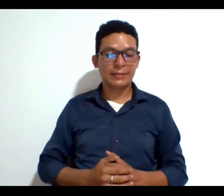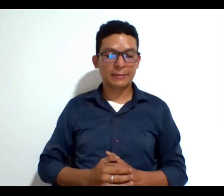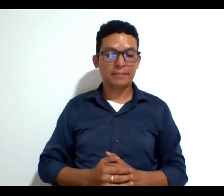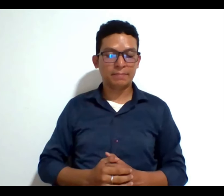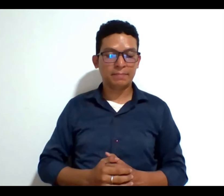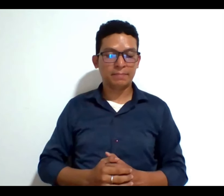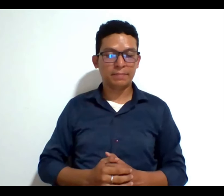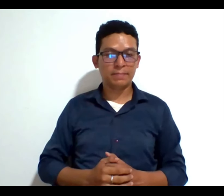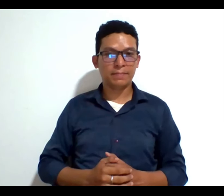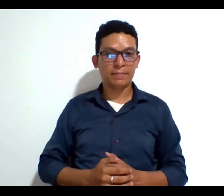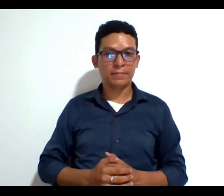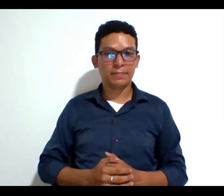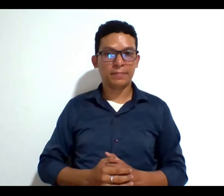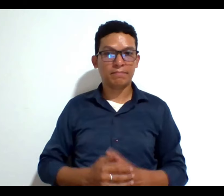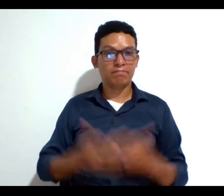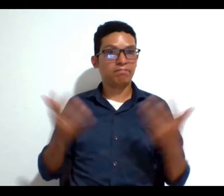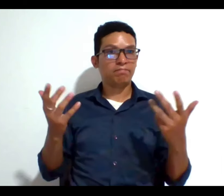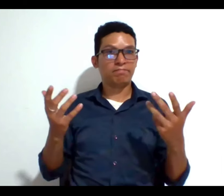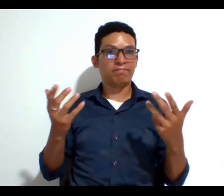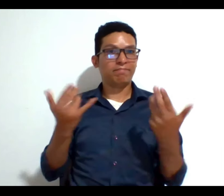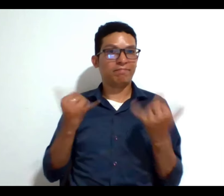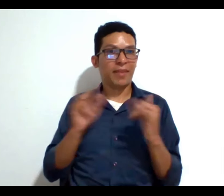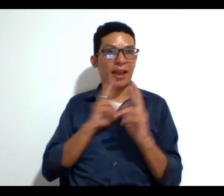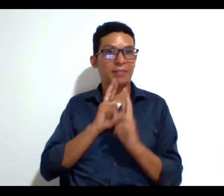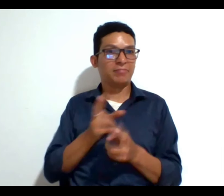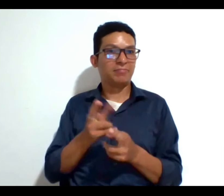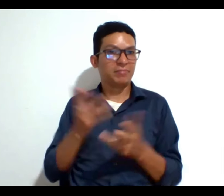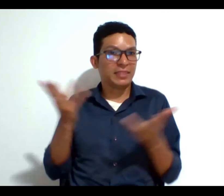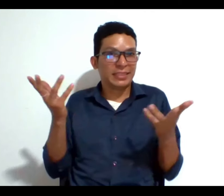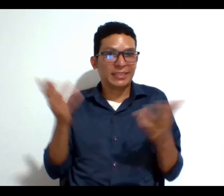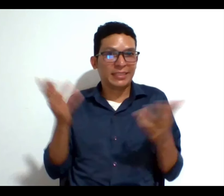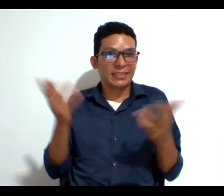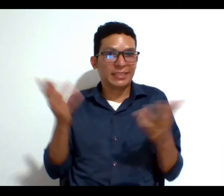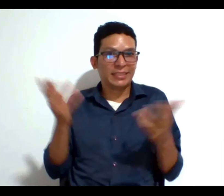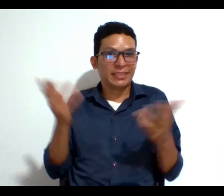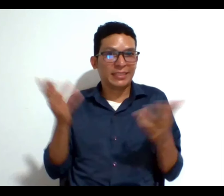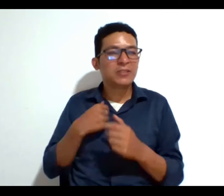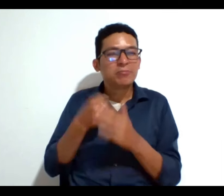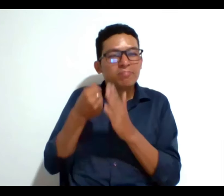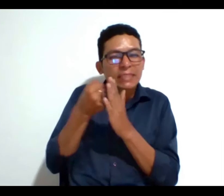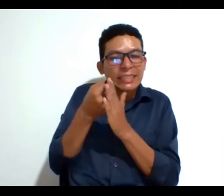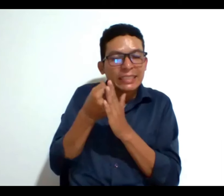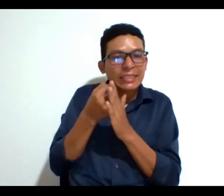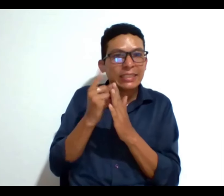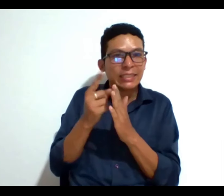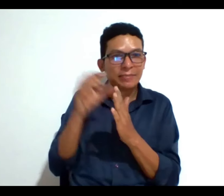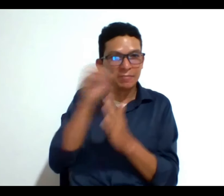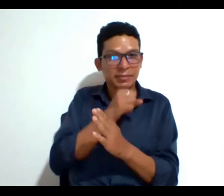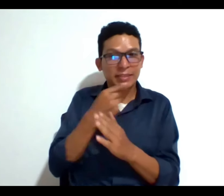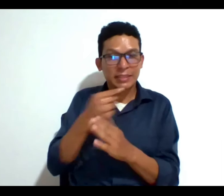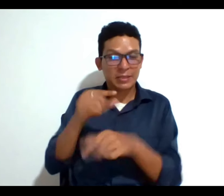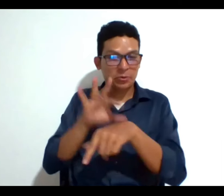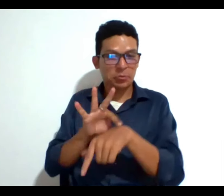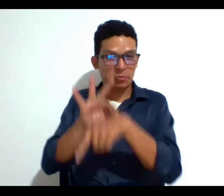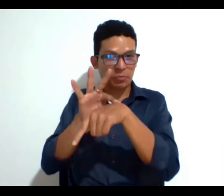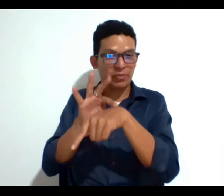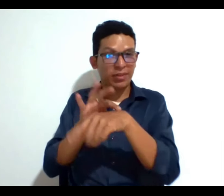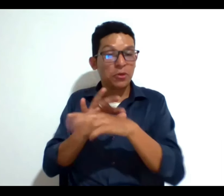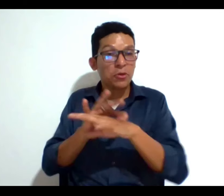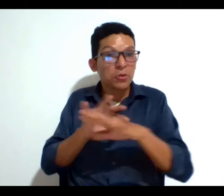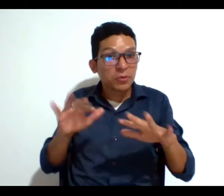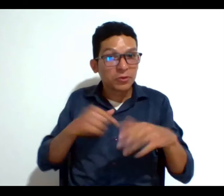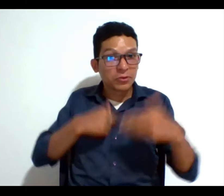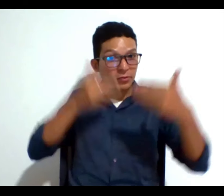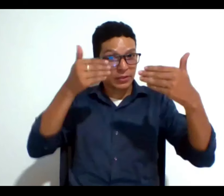pues creo que la respuesta ya está yo solo quiero enfatizar algo que decía el doctor solo por tener una